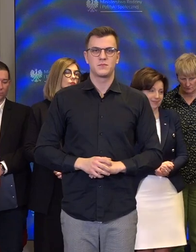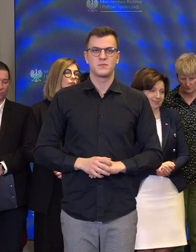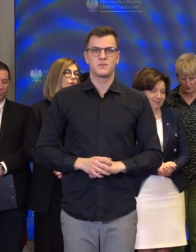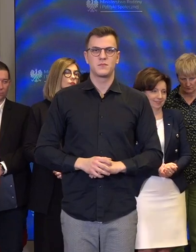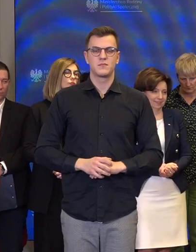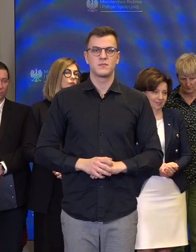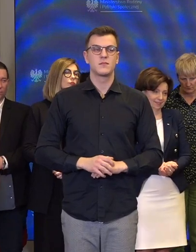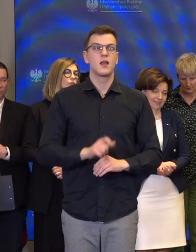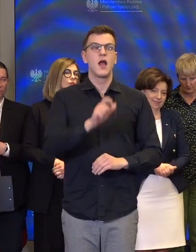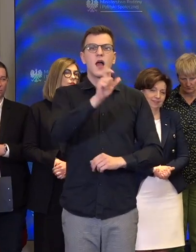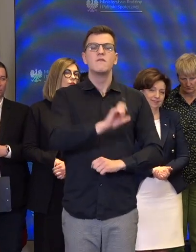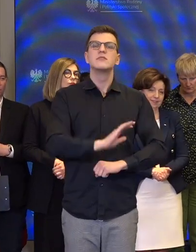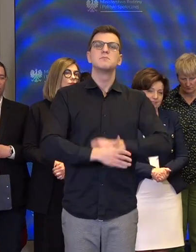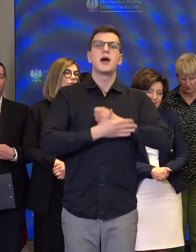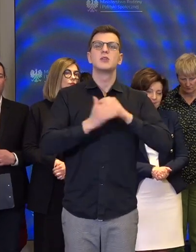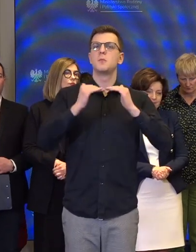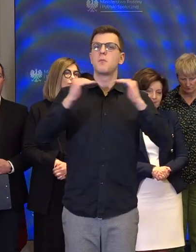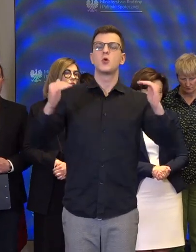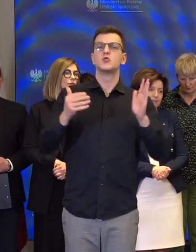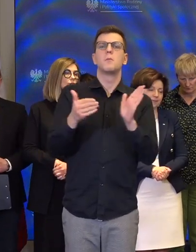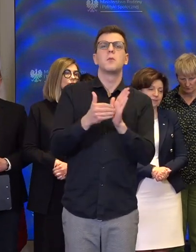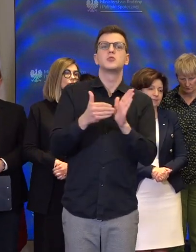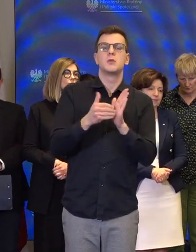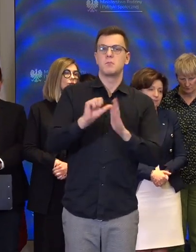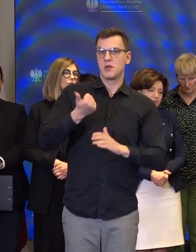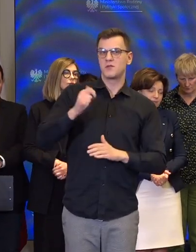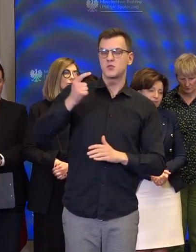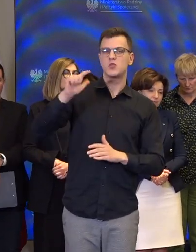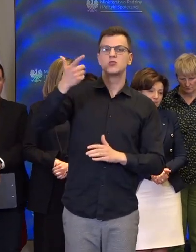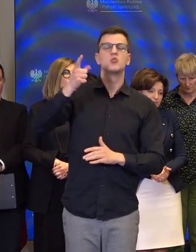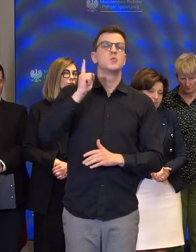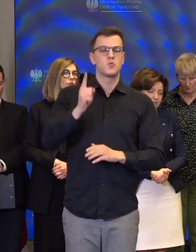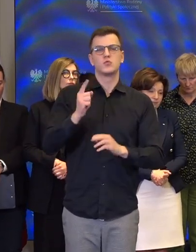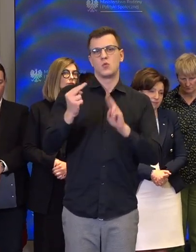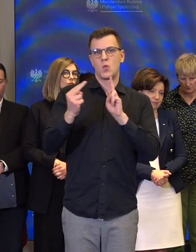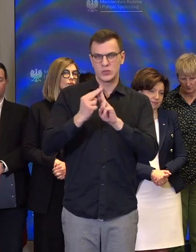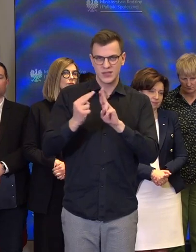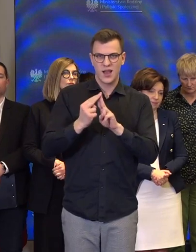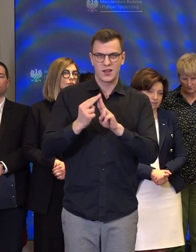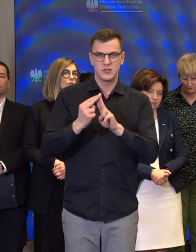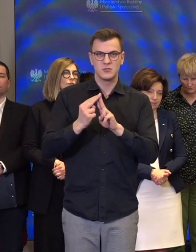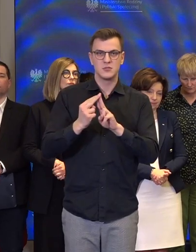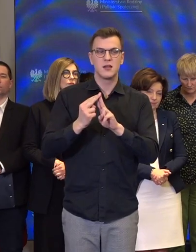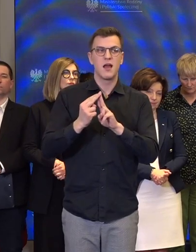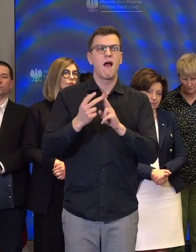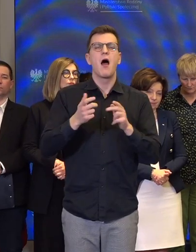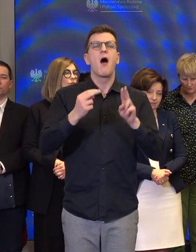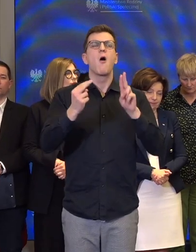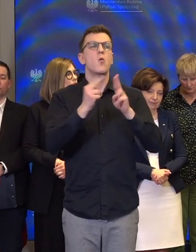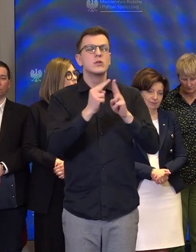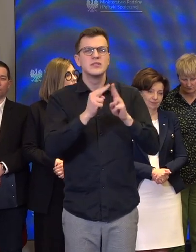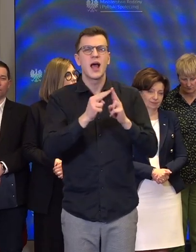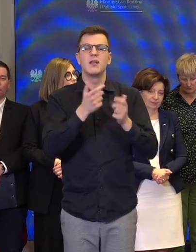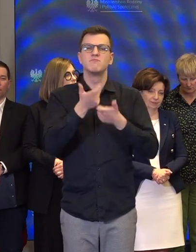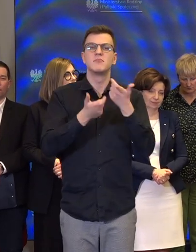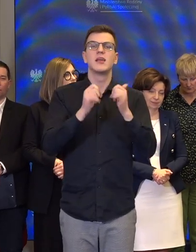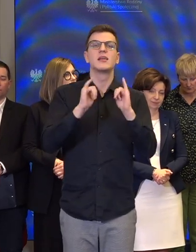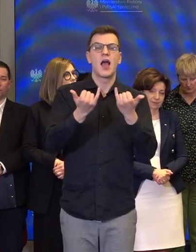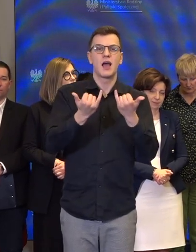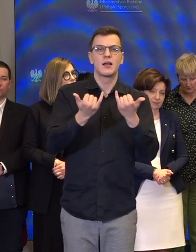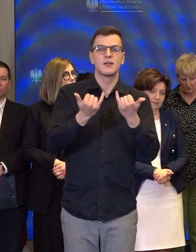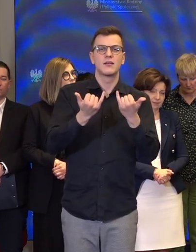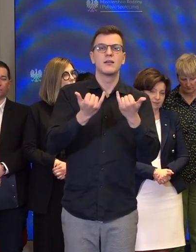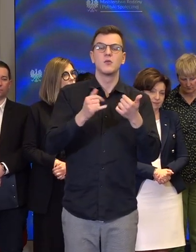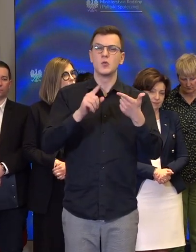potrzeby wsparcia. To jest czynność, która będzie przeprowadzana i to jest drugi element